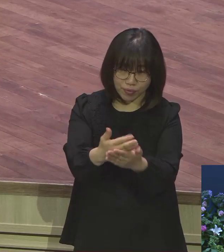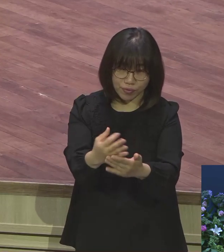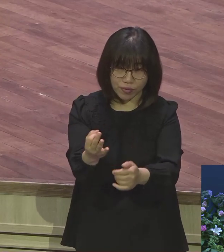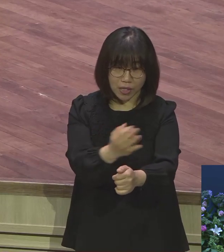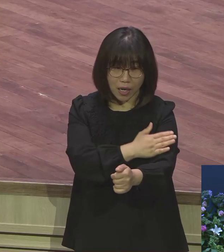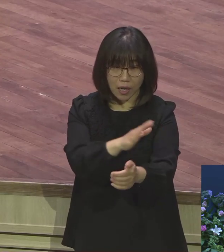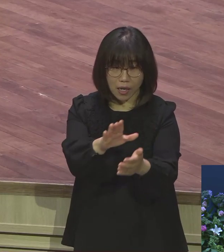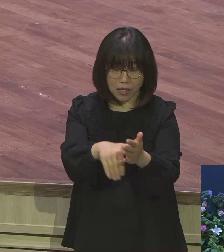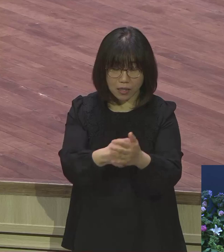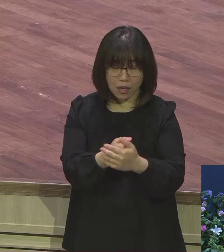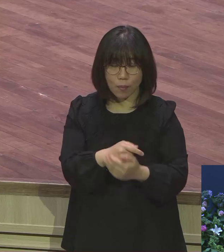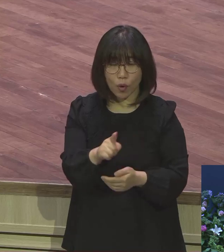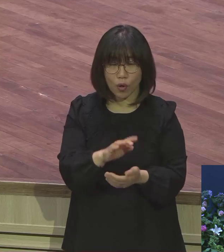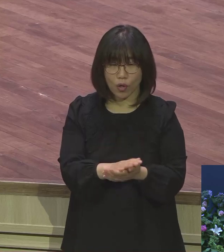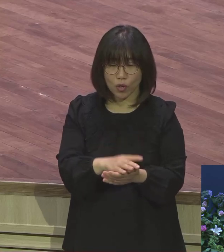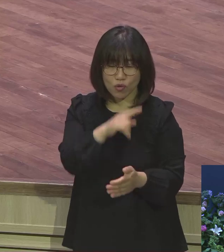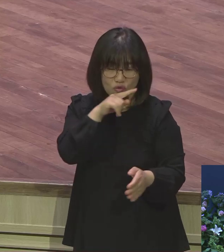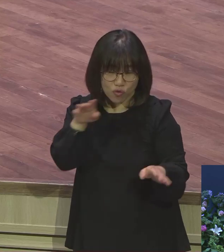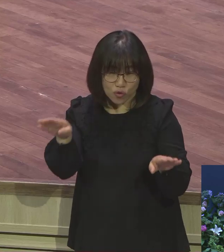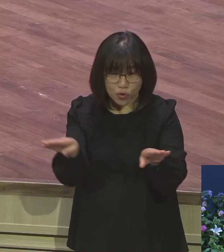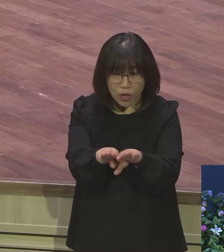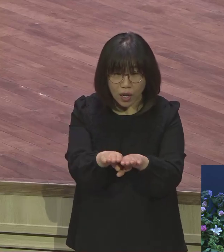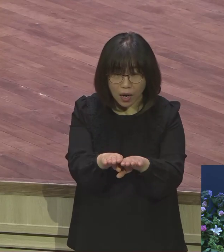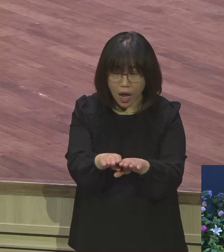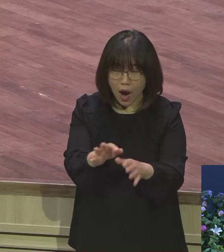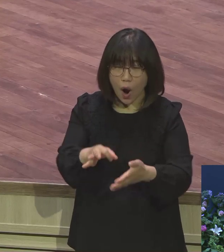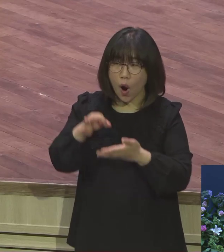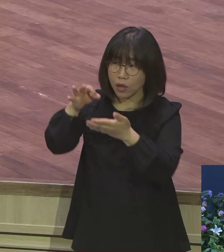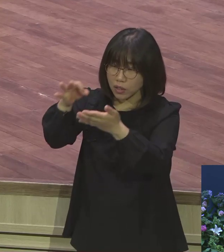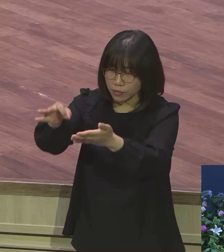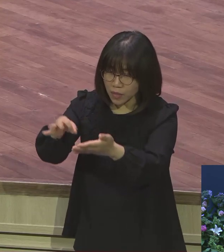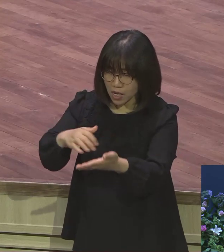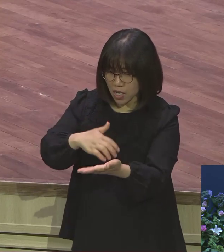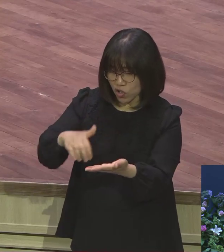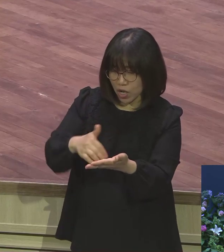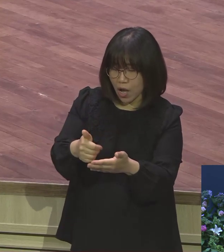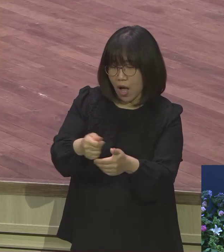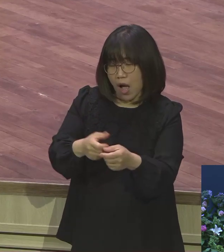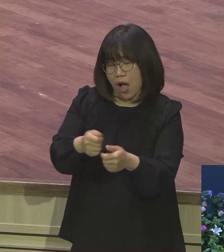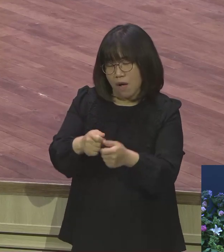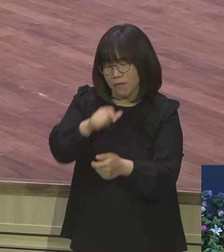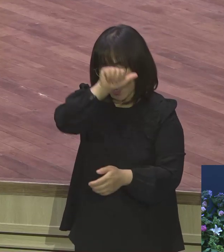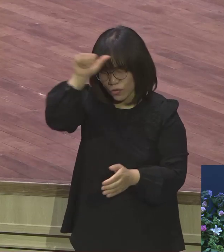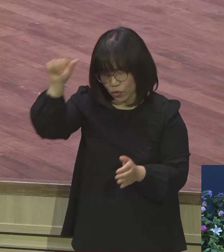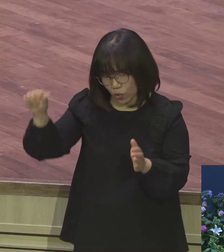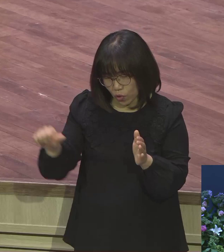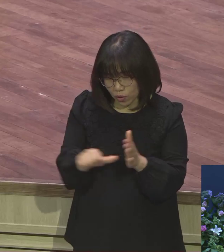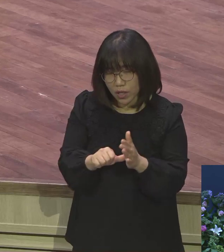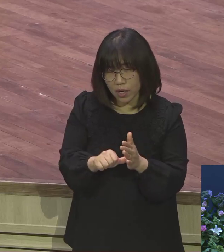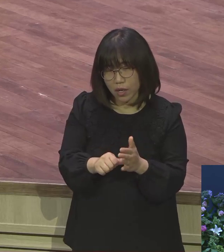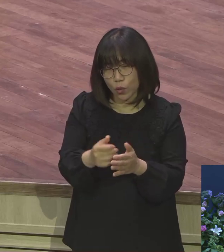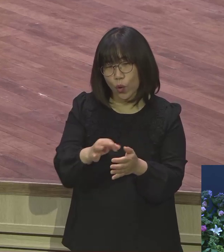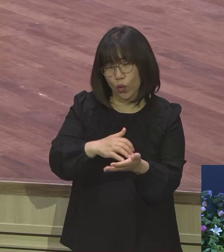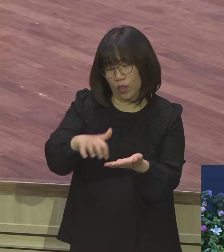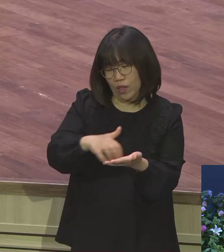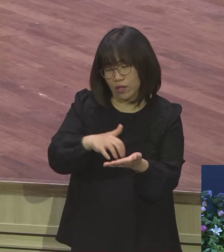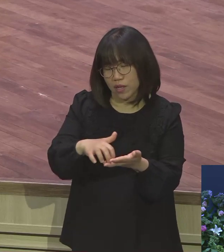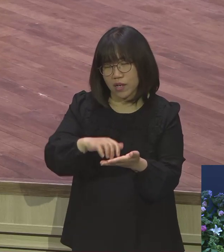주일날 헌금하면 43명이 와서 그렇게 계산할 정도로 어마어마한 한 번 예배드리면 교회를 하나 지을 만큼